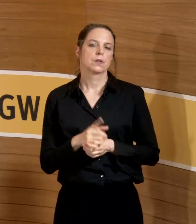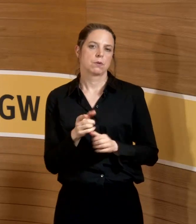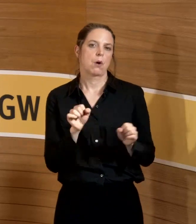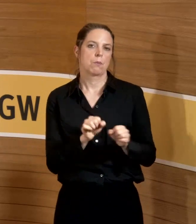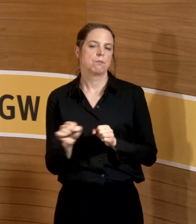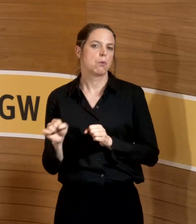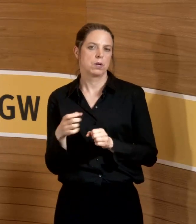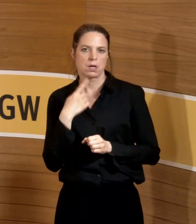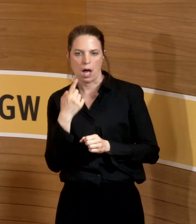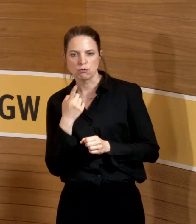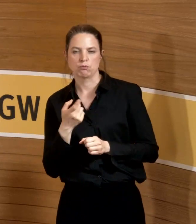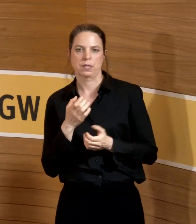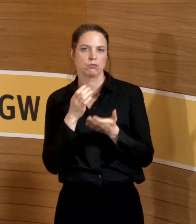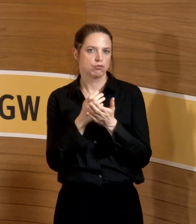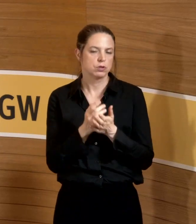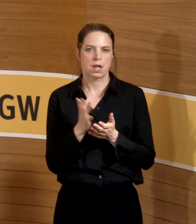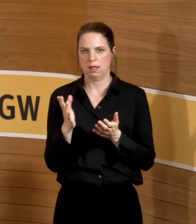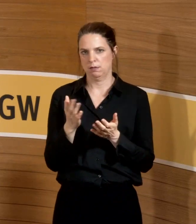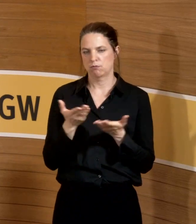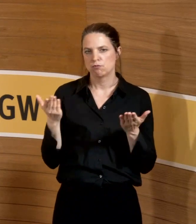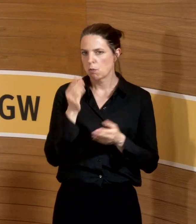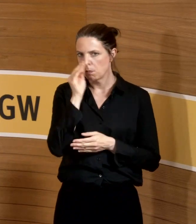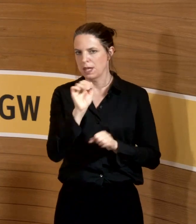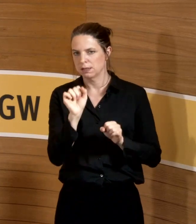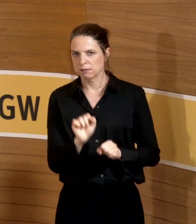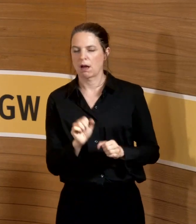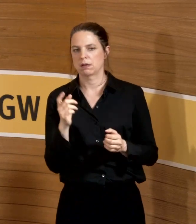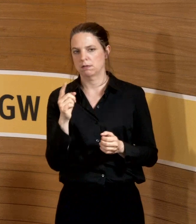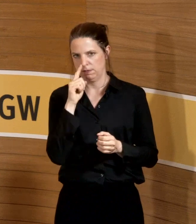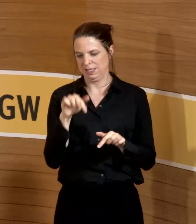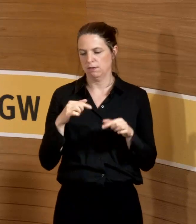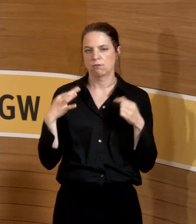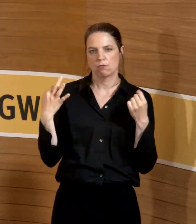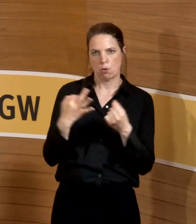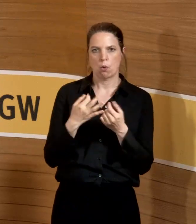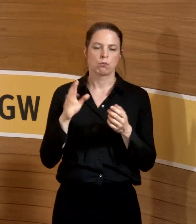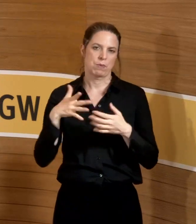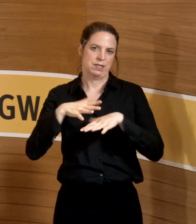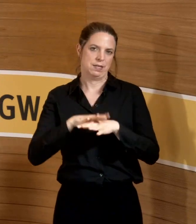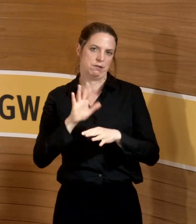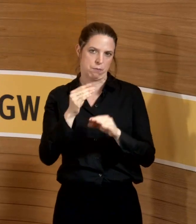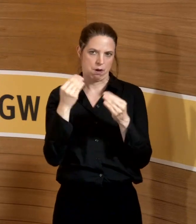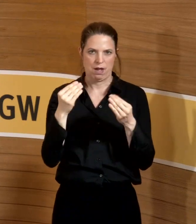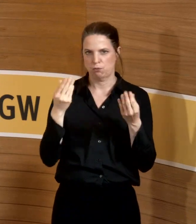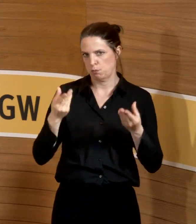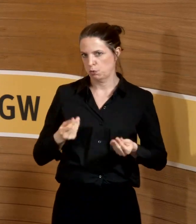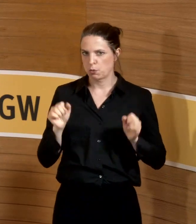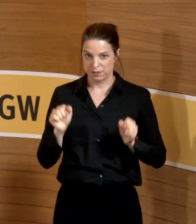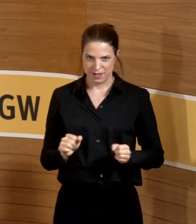Anlauf- und Ansprechstellen, damit Sie sich im Rahmen des BGW-Forums noch über dieses Netzwerk erkundigen können.